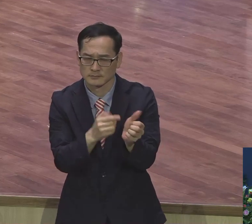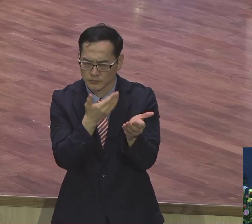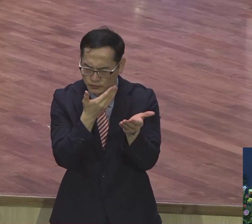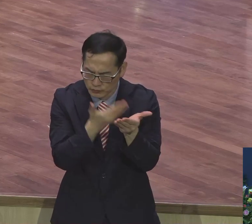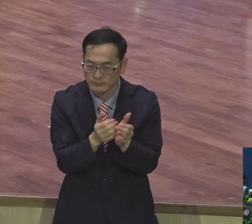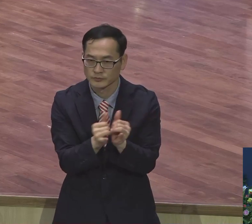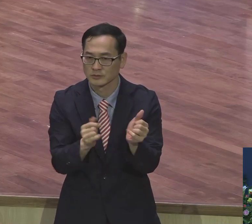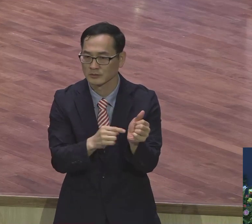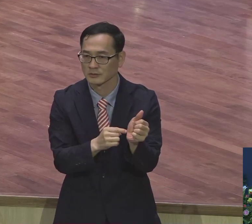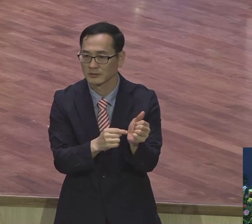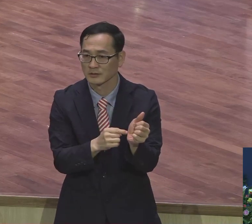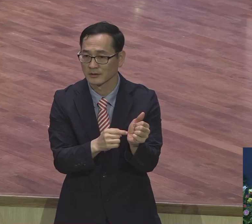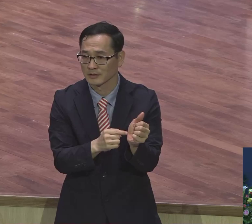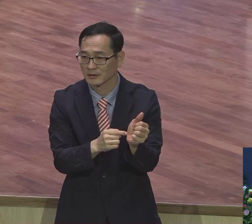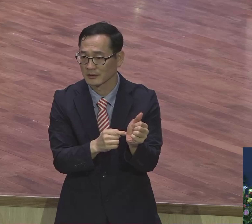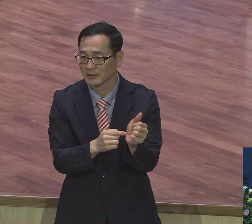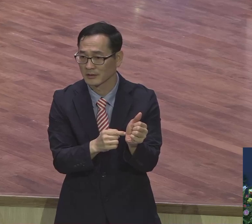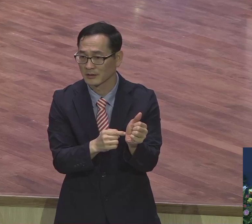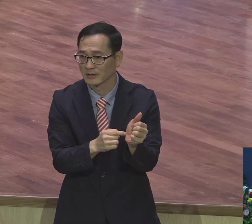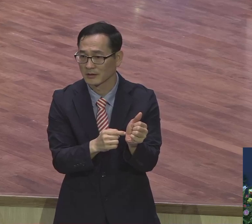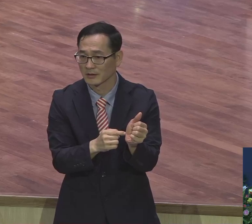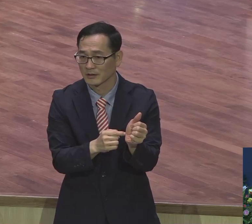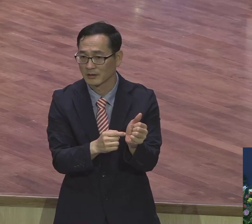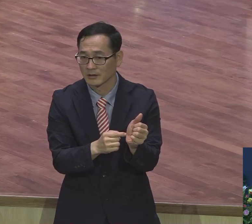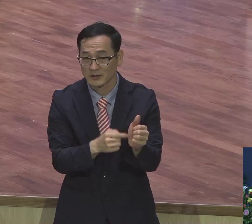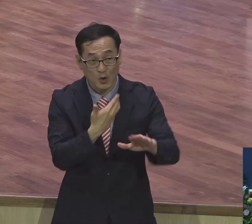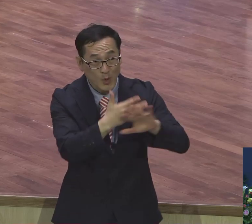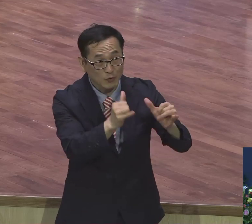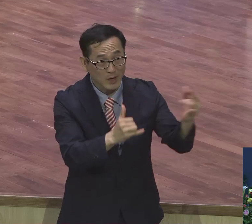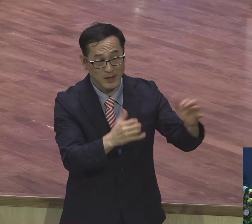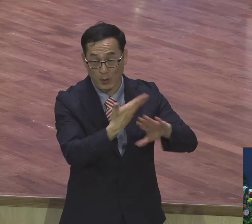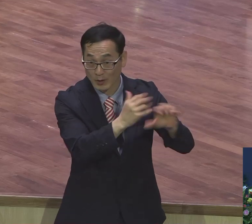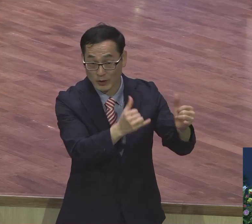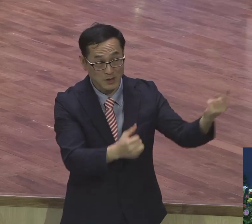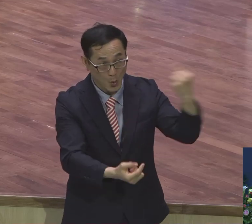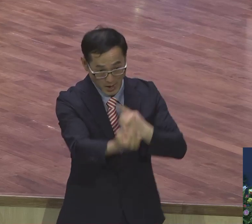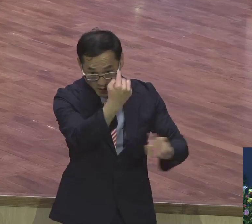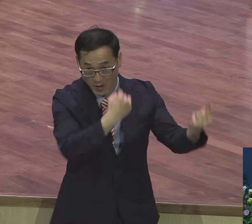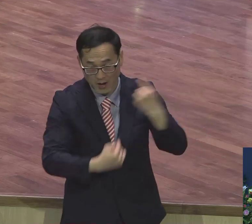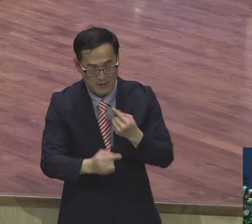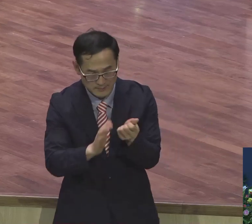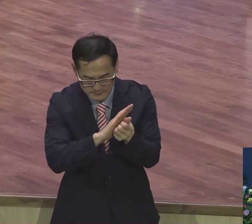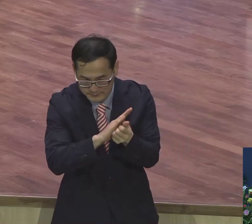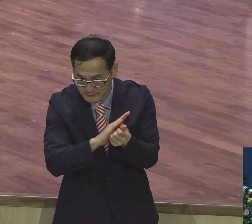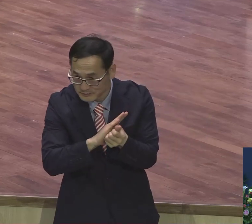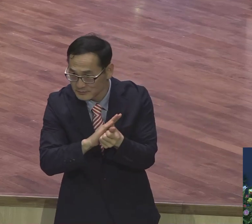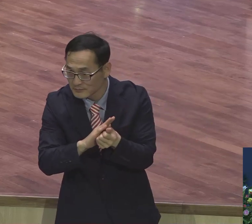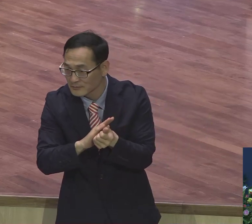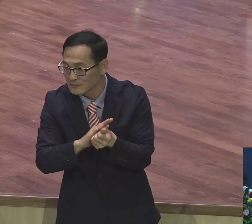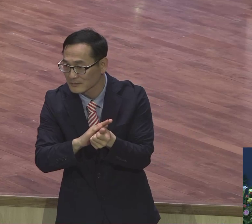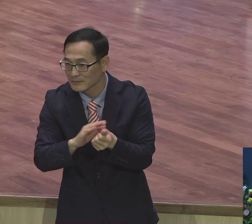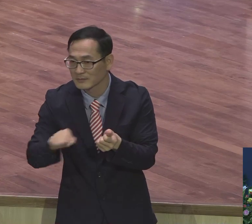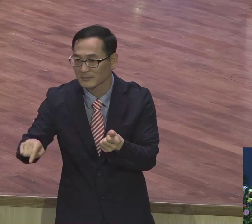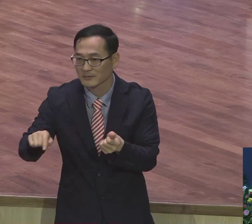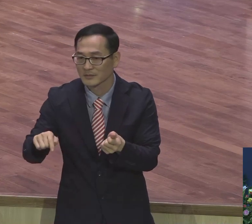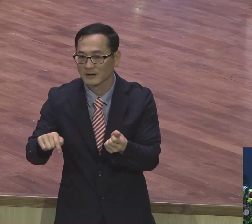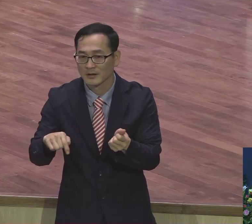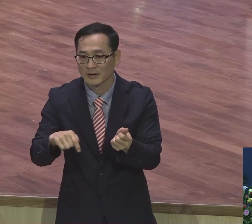6천몇백을 이분들을 위해 다 헌신했어요. 하나님 보시는 6천몇백만 중요한 것이 아니라.